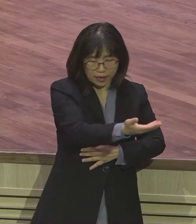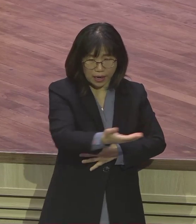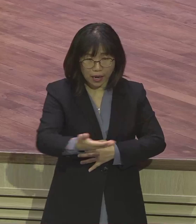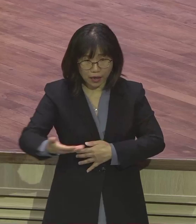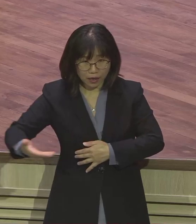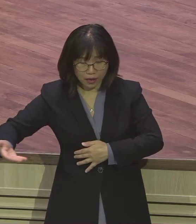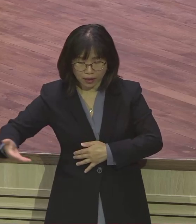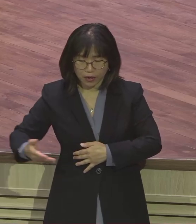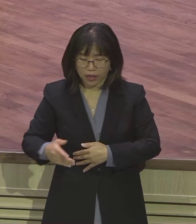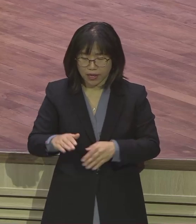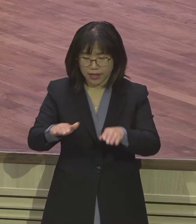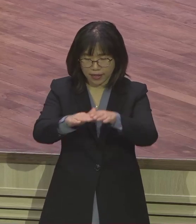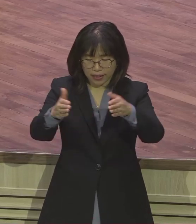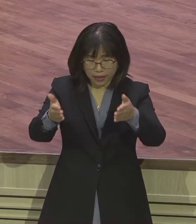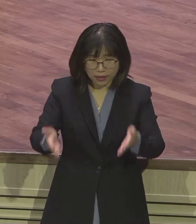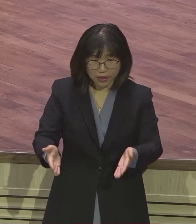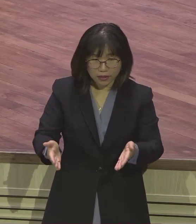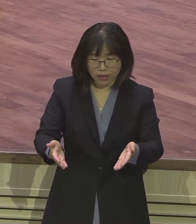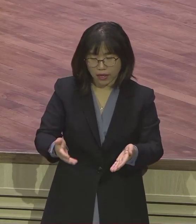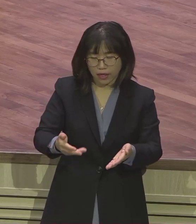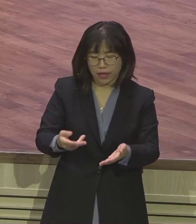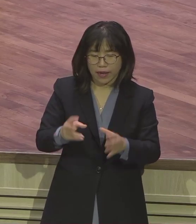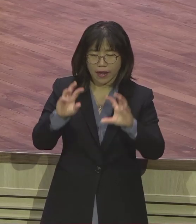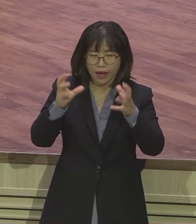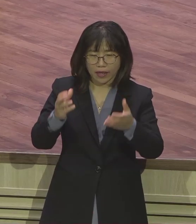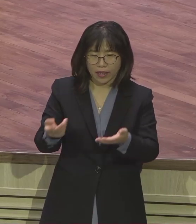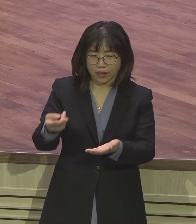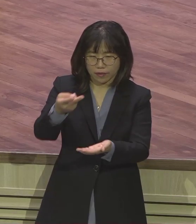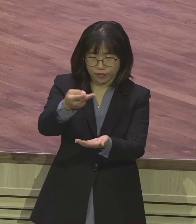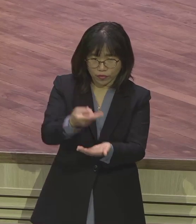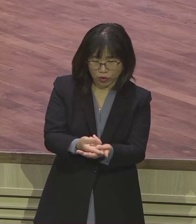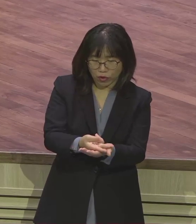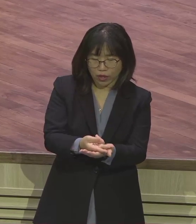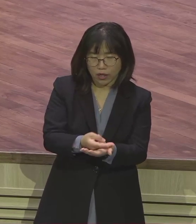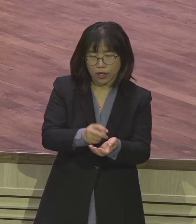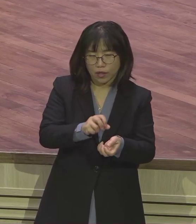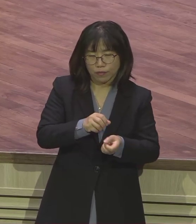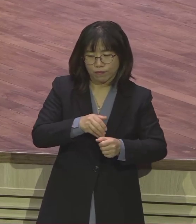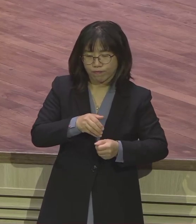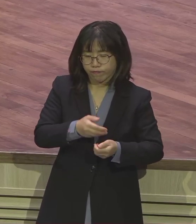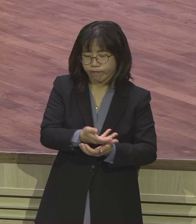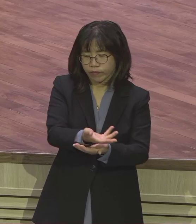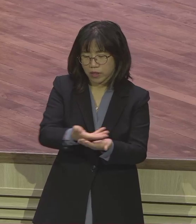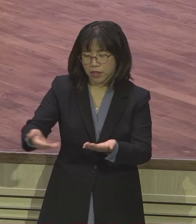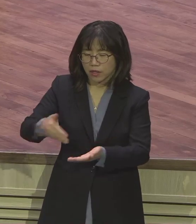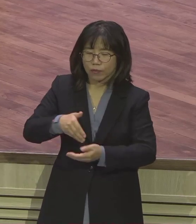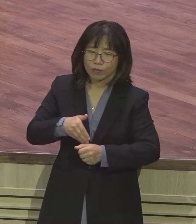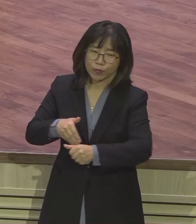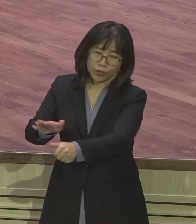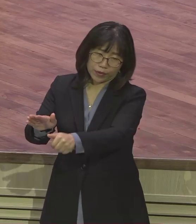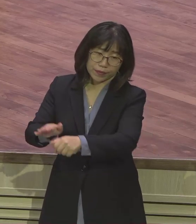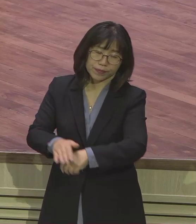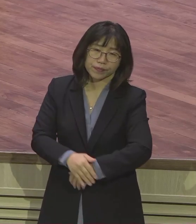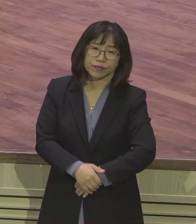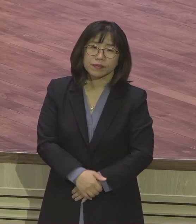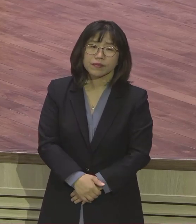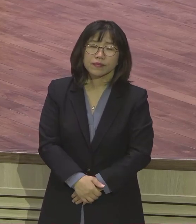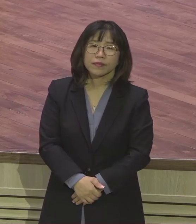이 갈대 상자에 딱 담아가지고 나일강과 갈대 사이에 딱 나 띄워놓은 거예요. 갈대 사이에 딱 그렇게 두었어요. 그리고